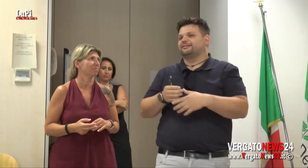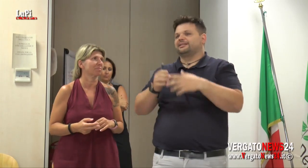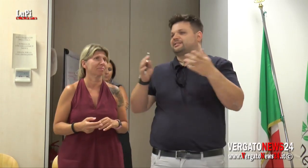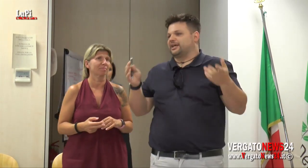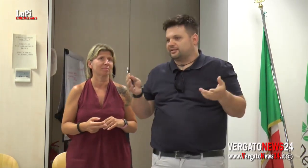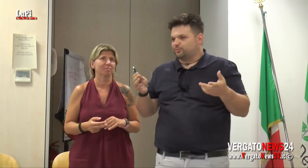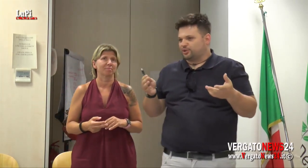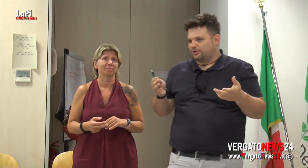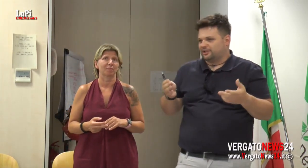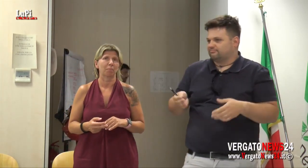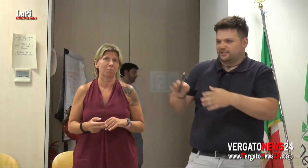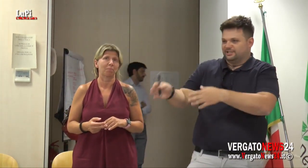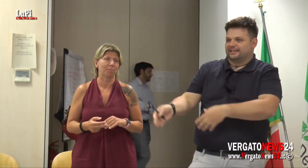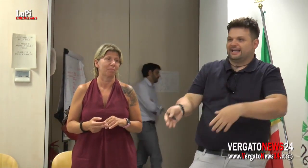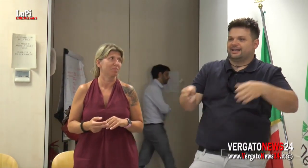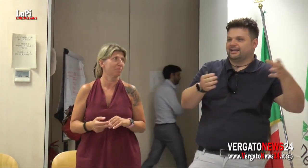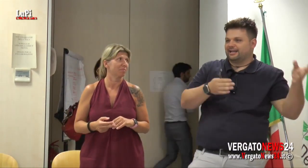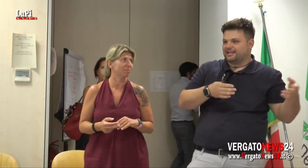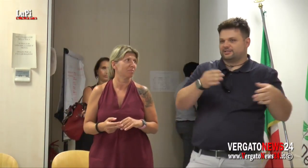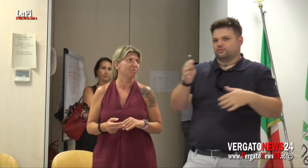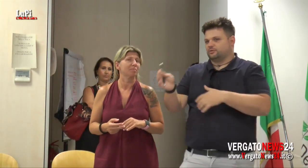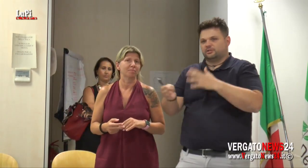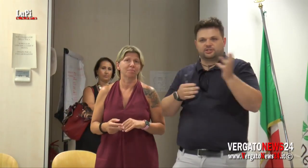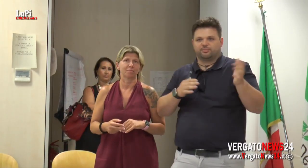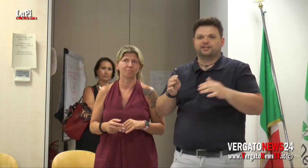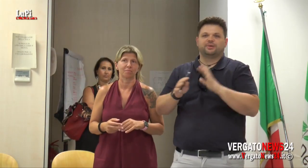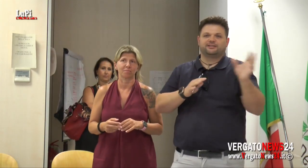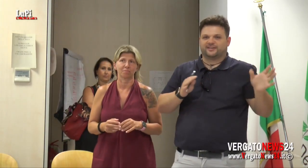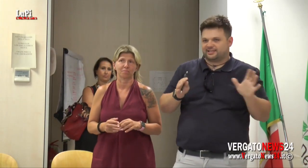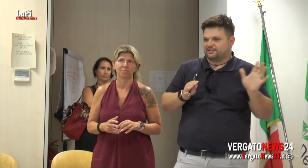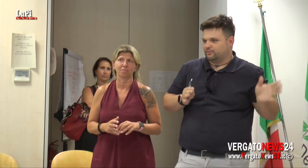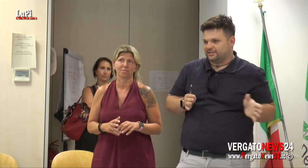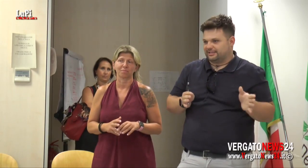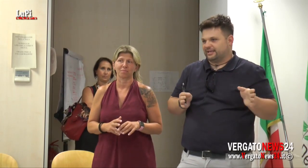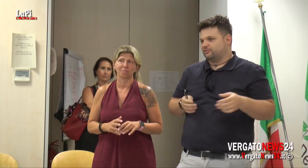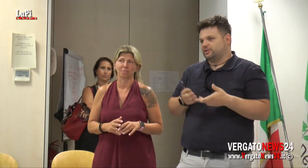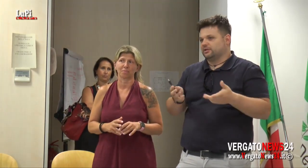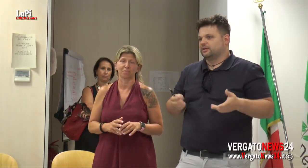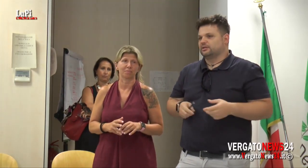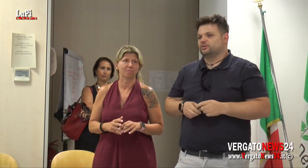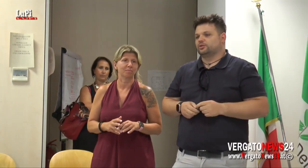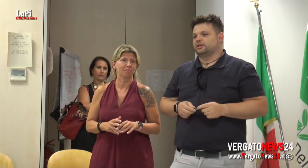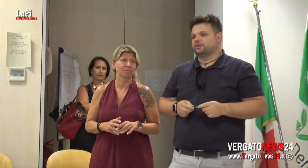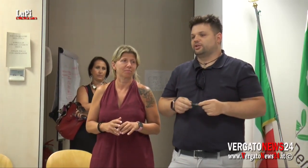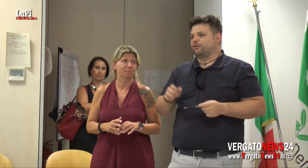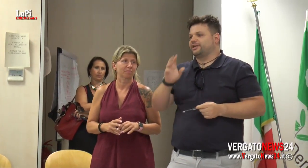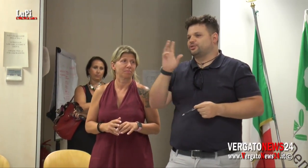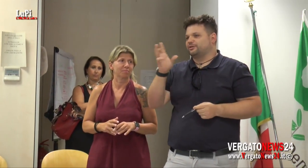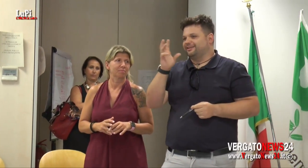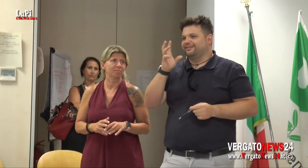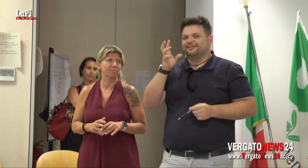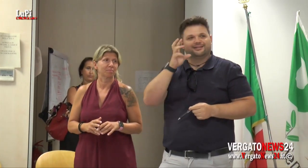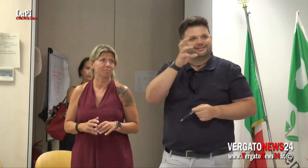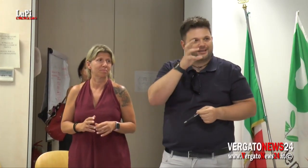Avevamo tantissime altre opzioni in Italia e all'estero con stipendi ben diversi da quelli italiani. Quindi non è